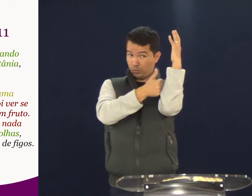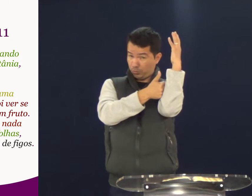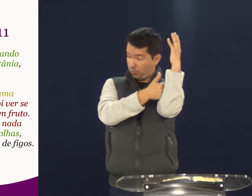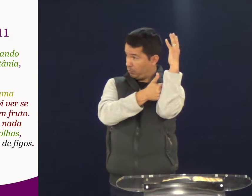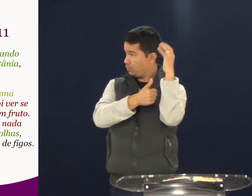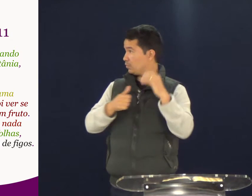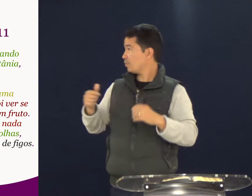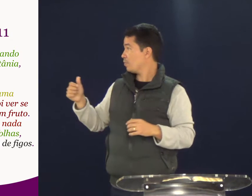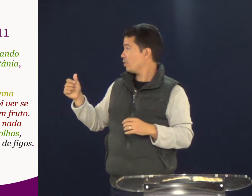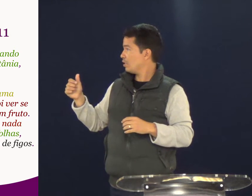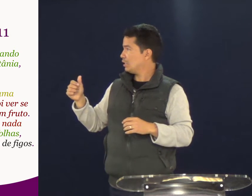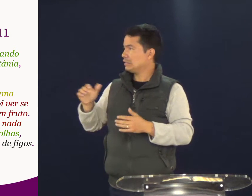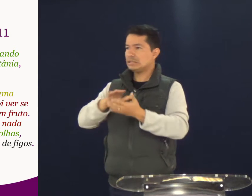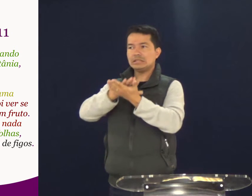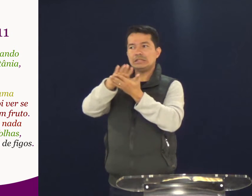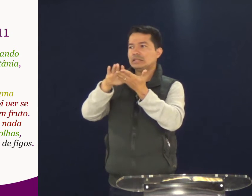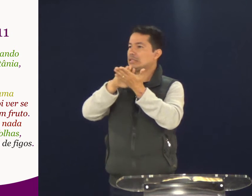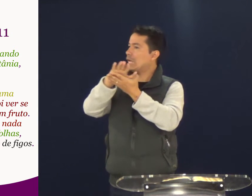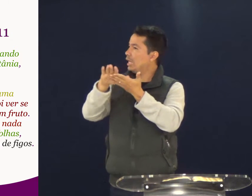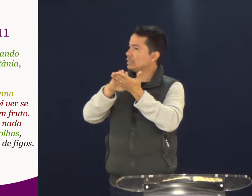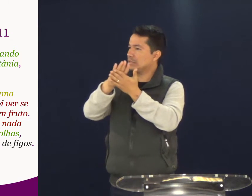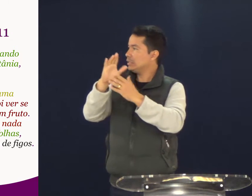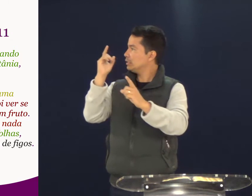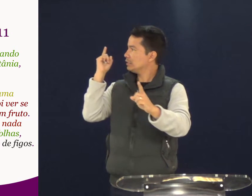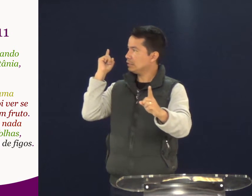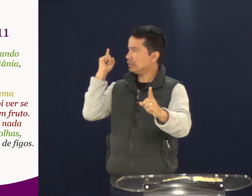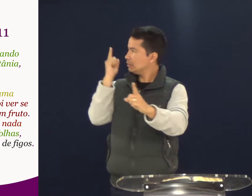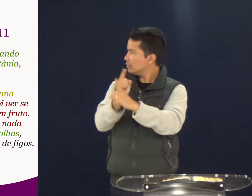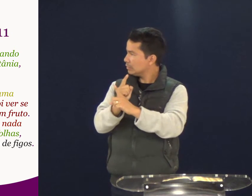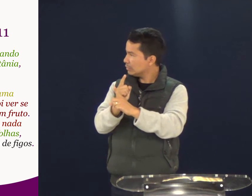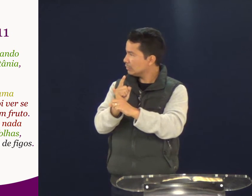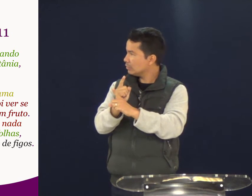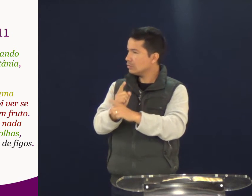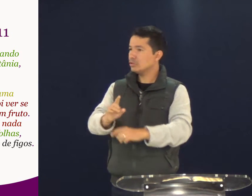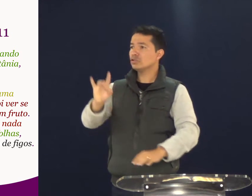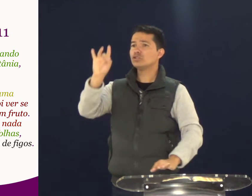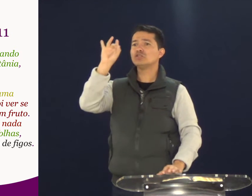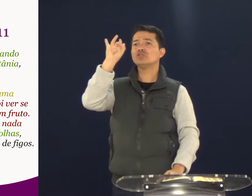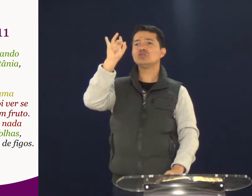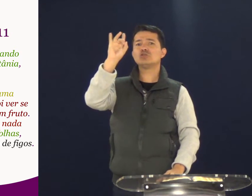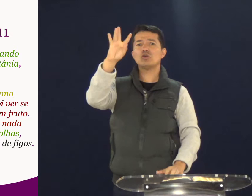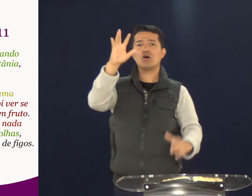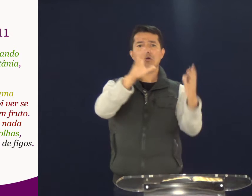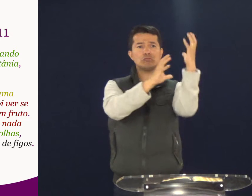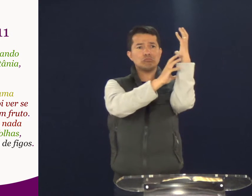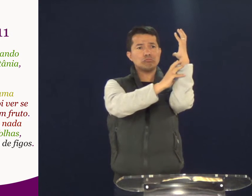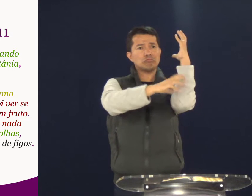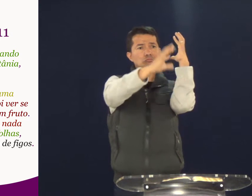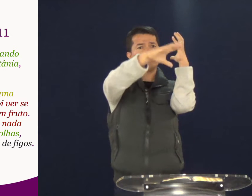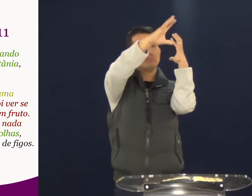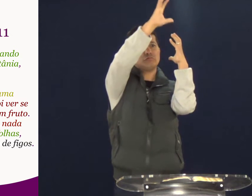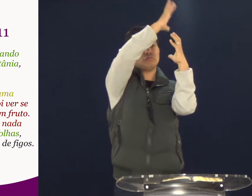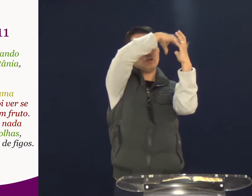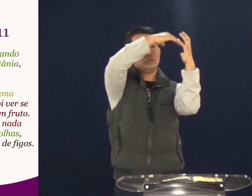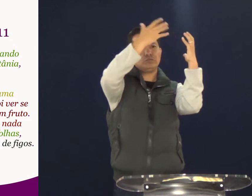Aproximando-se dela, nada encontrou. A não ser folhas.